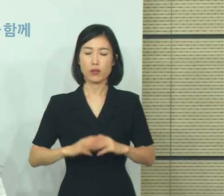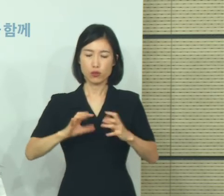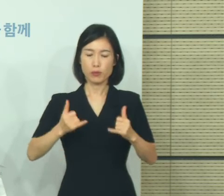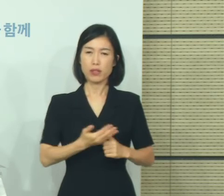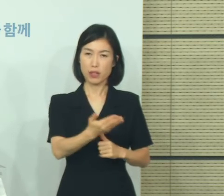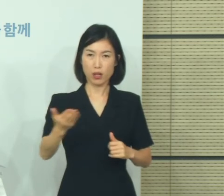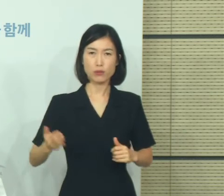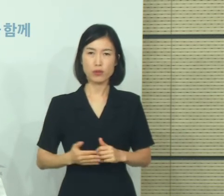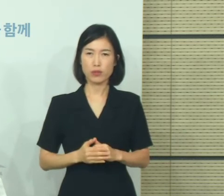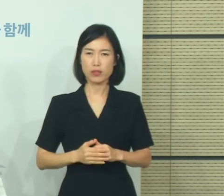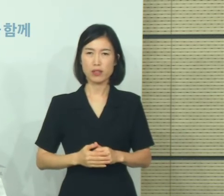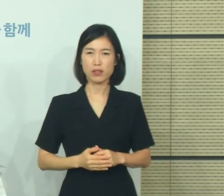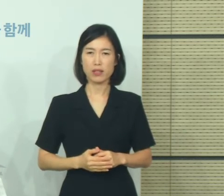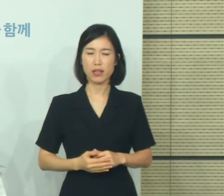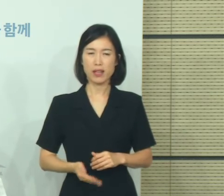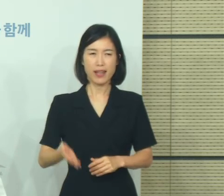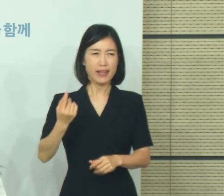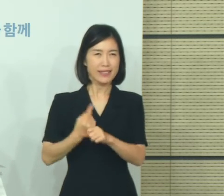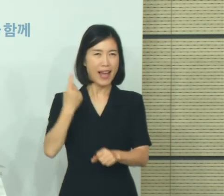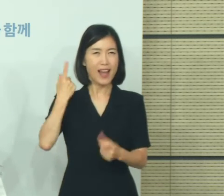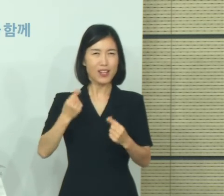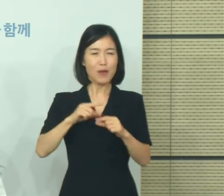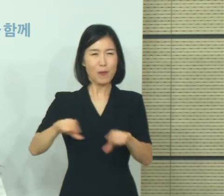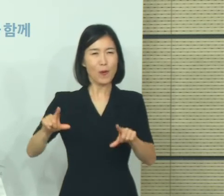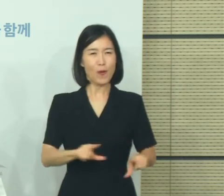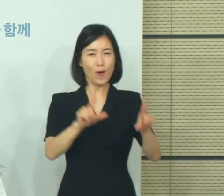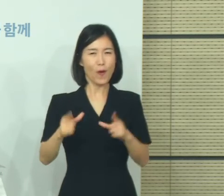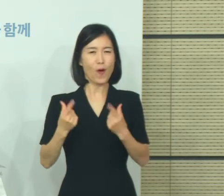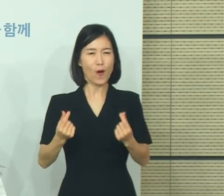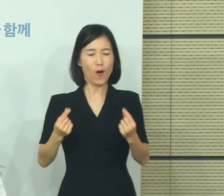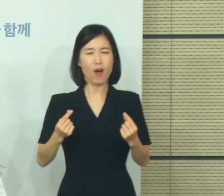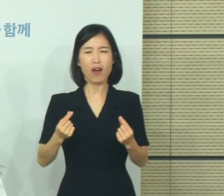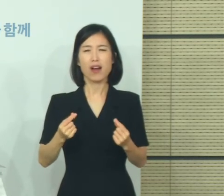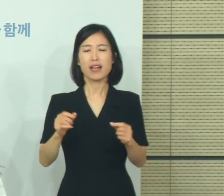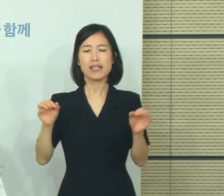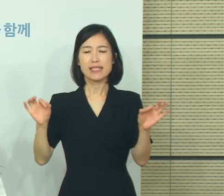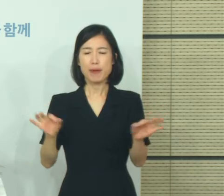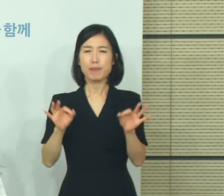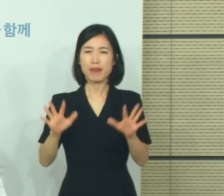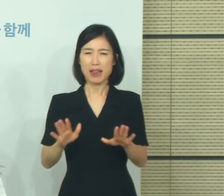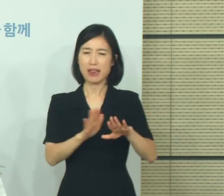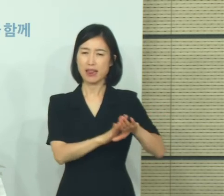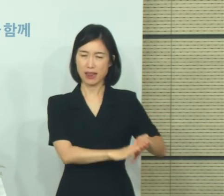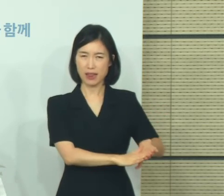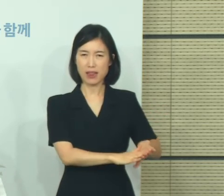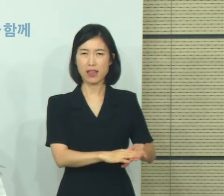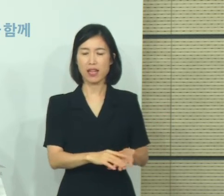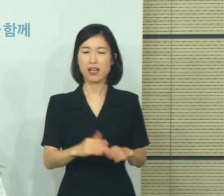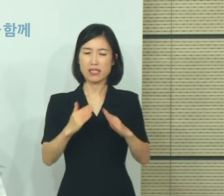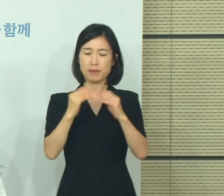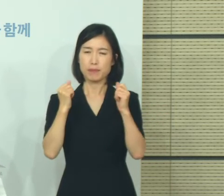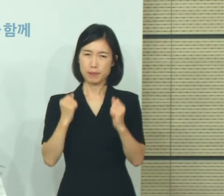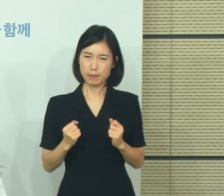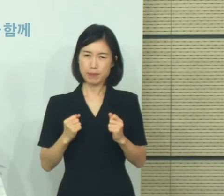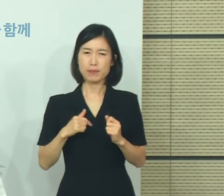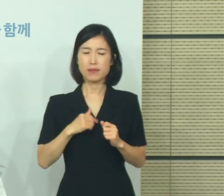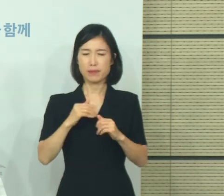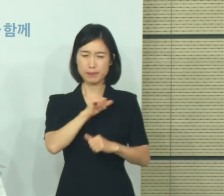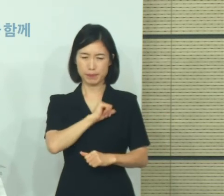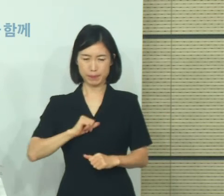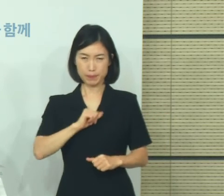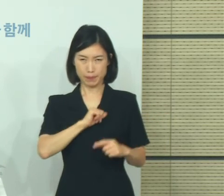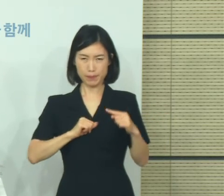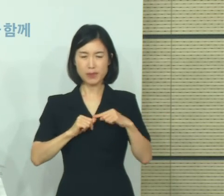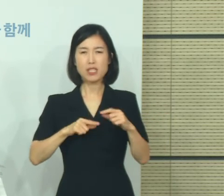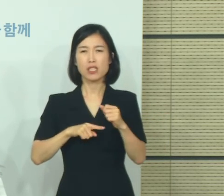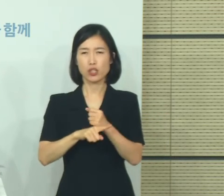익숙한 일상을 잠시 멈추시고 소중한 생업을 잠시 중단한 것은 자신뿐 아니라 우리 옆에